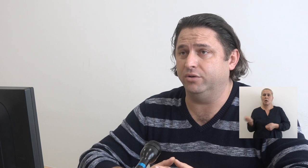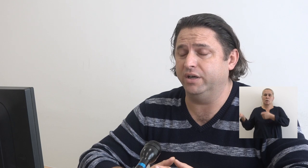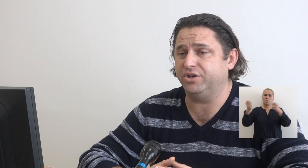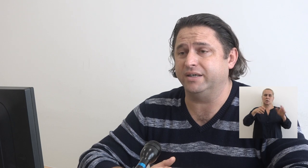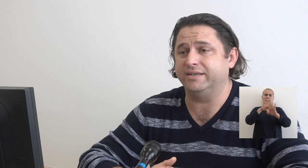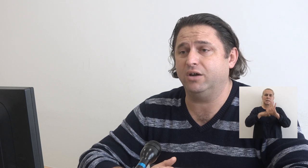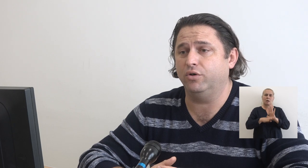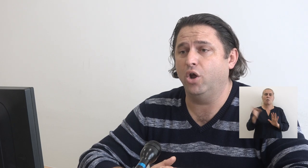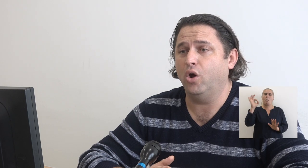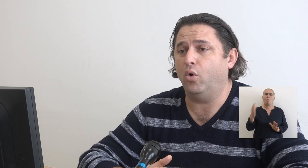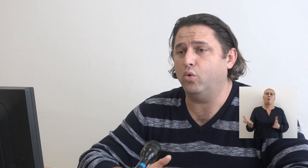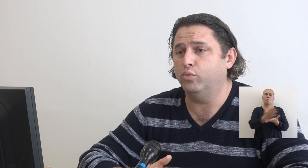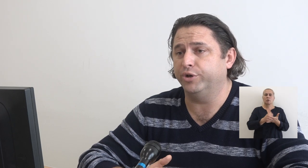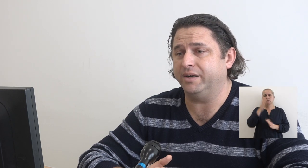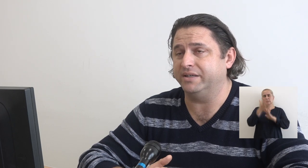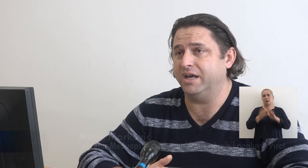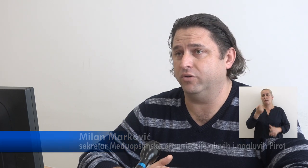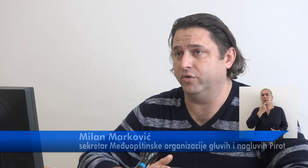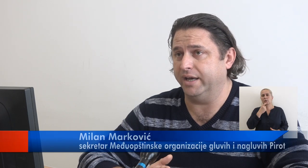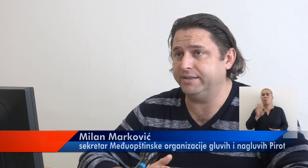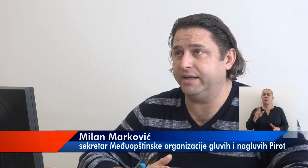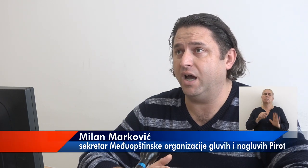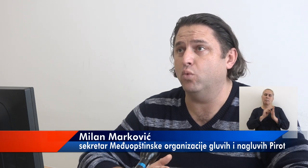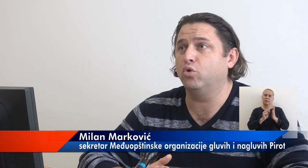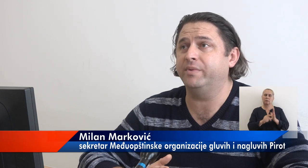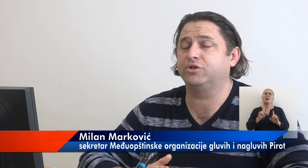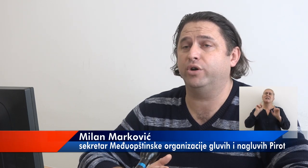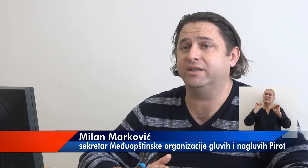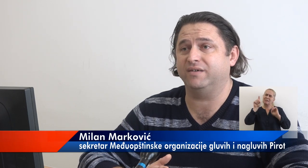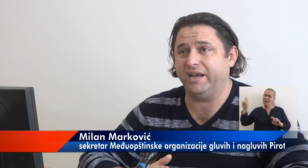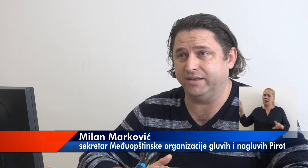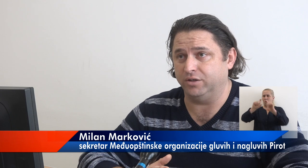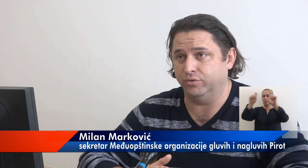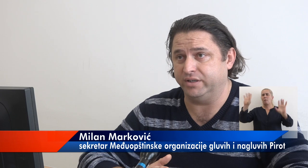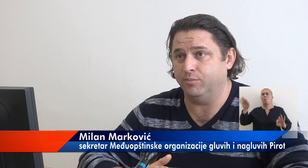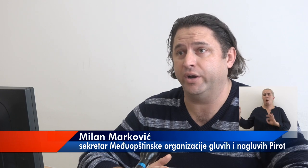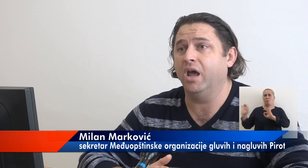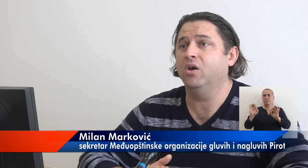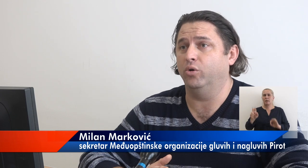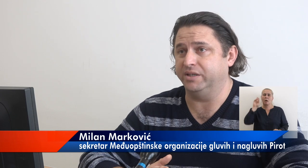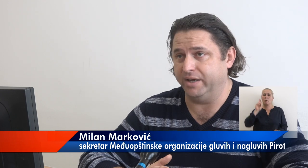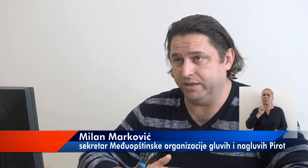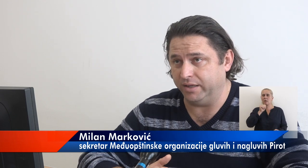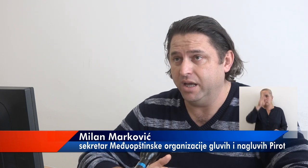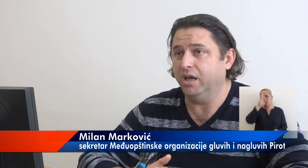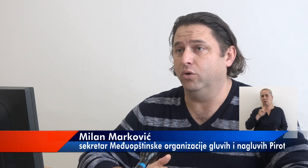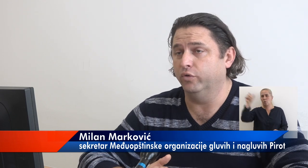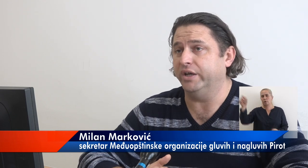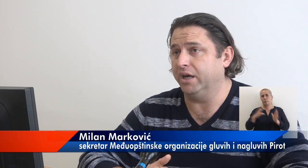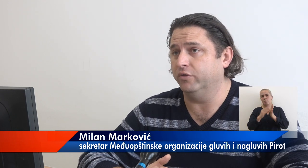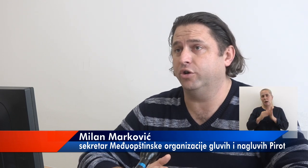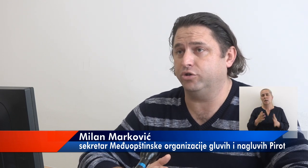donešen je zakon o upotrebi znakovnog jezika, u kome stoji da svaka institucija mora obezbediti